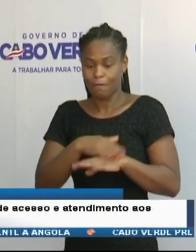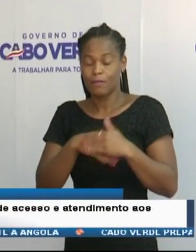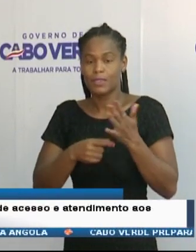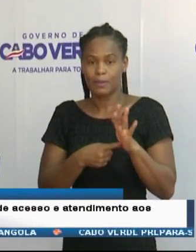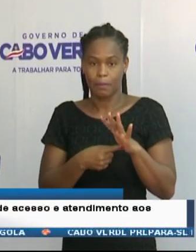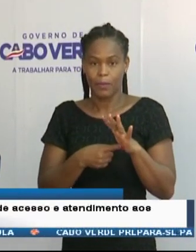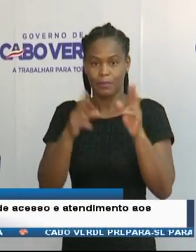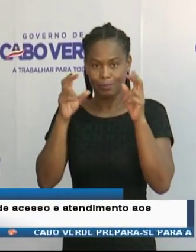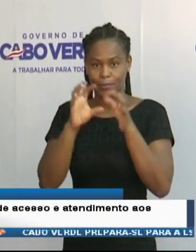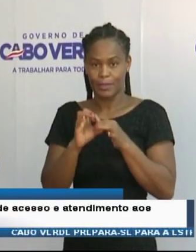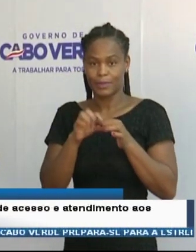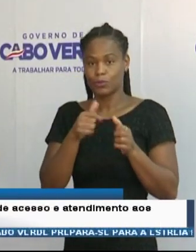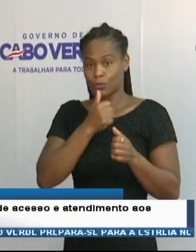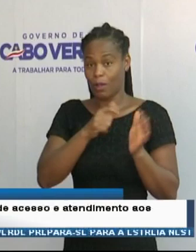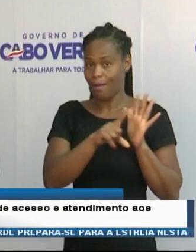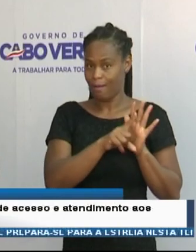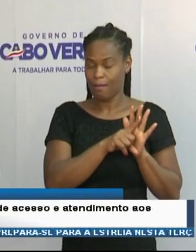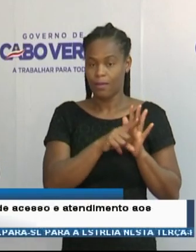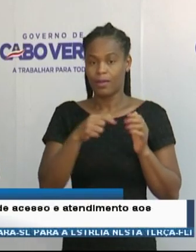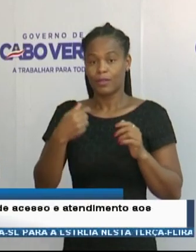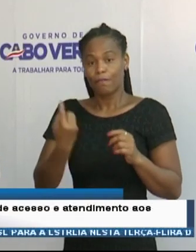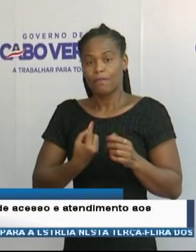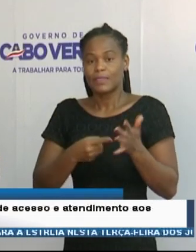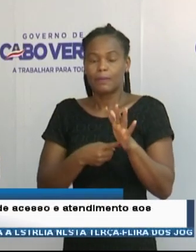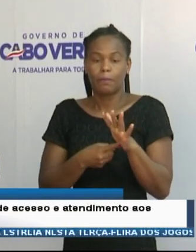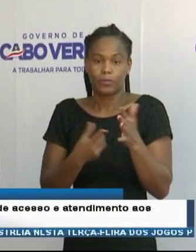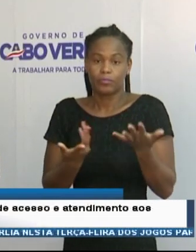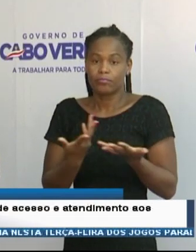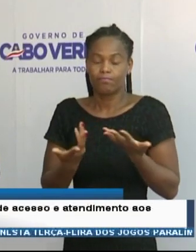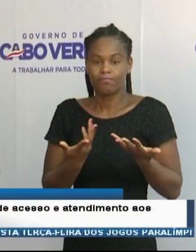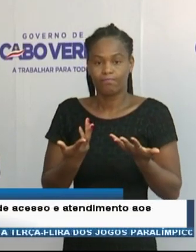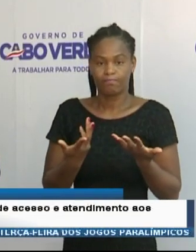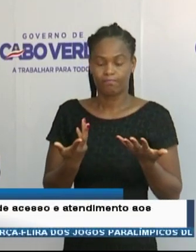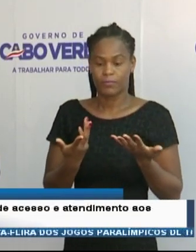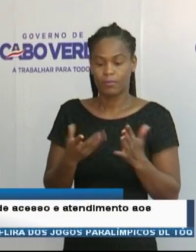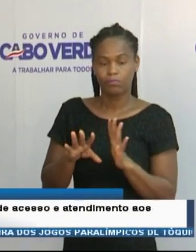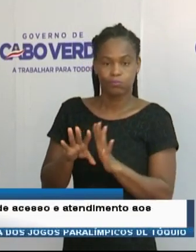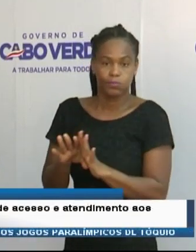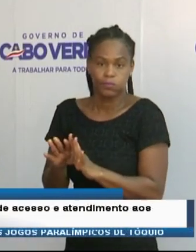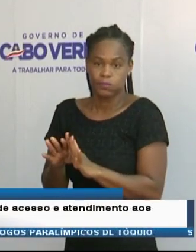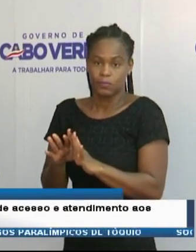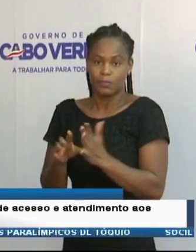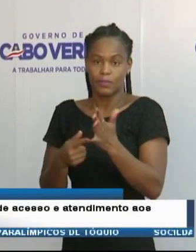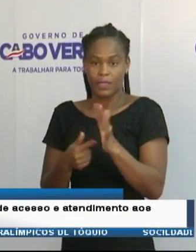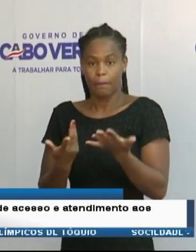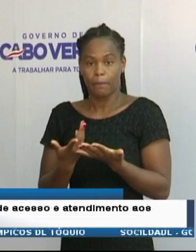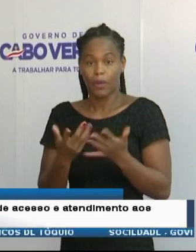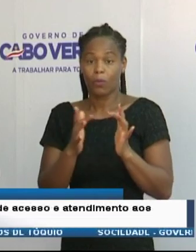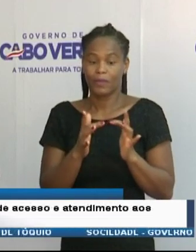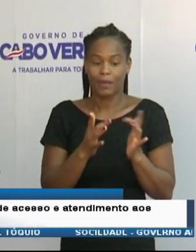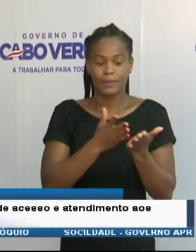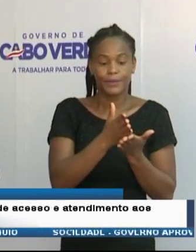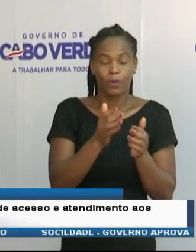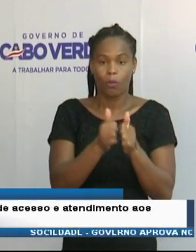designadamente no âmbito desta resolução, que tem a ver, por exemplo, com o impedimento de contato